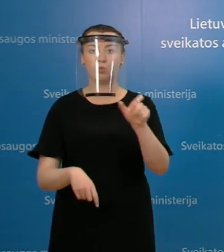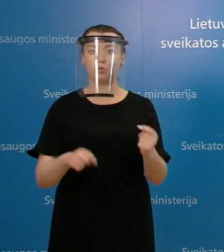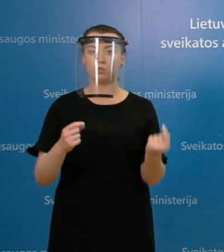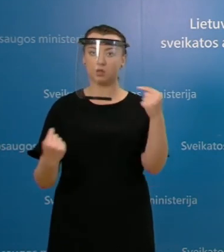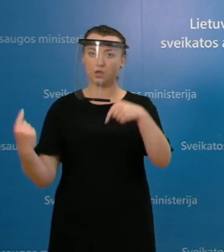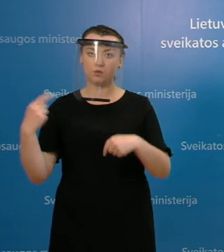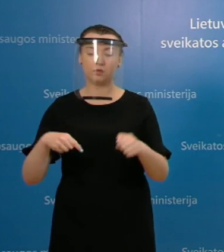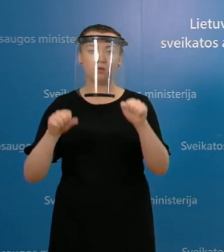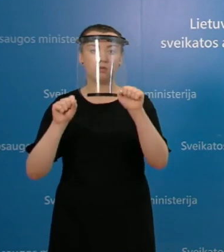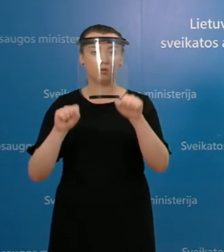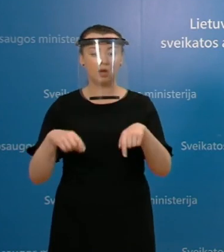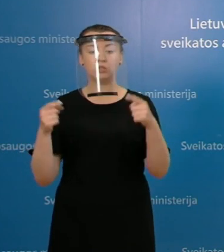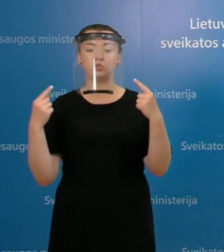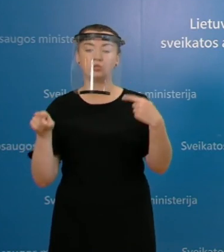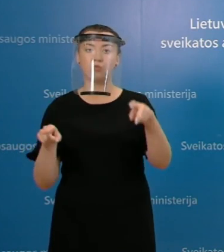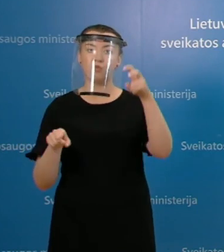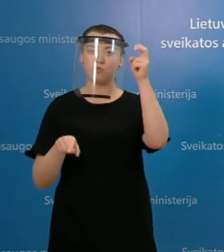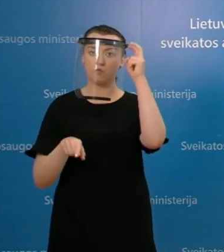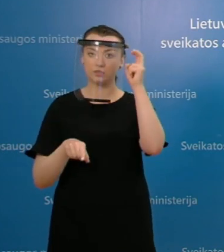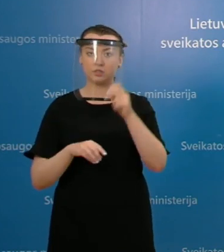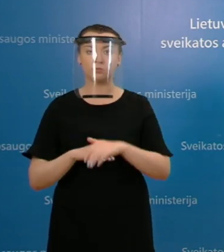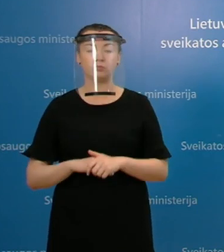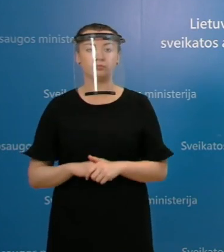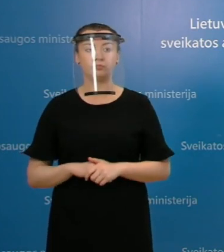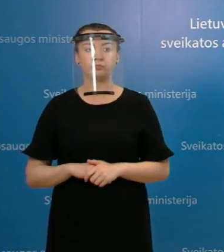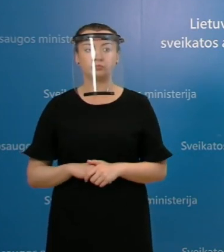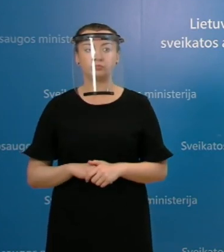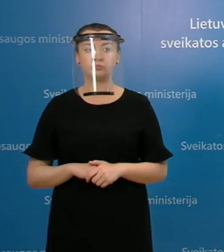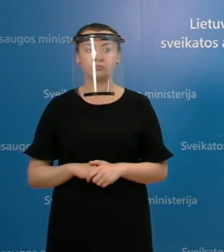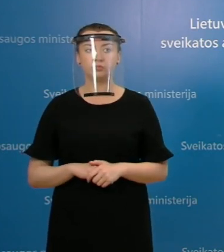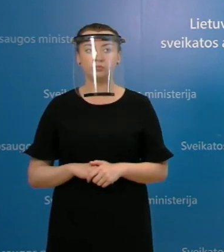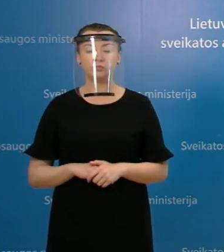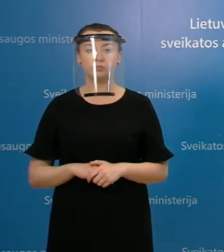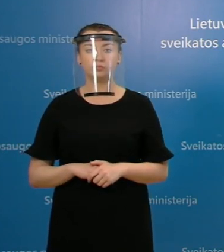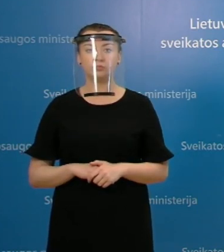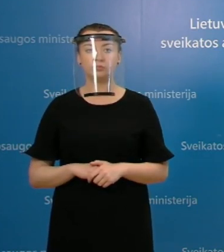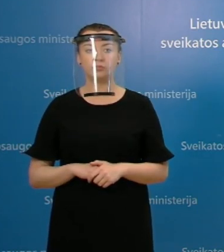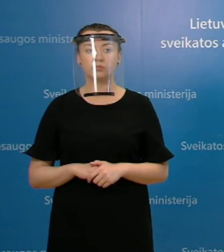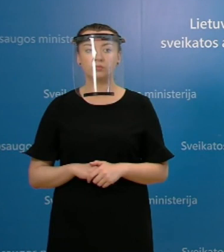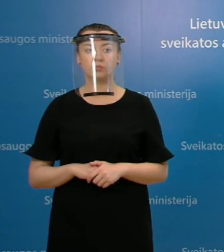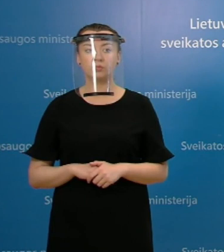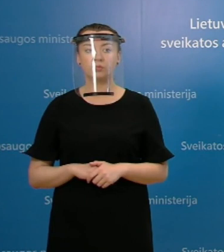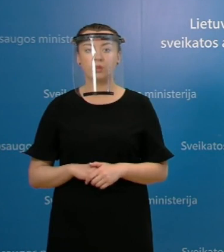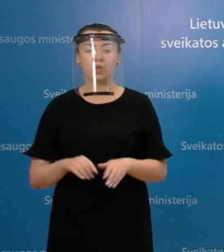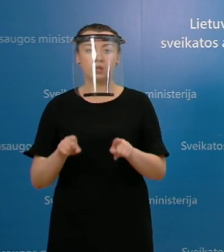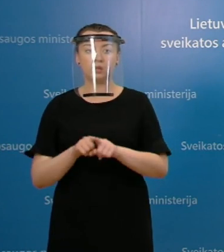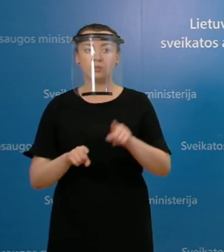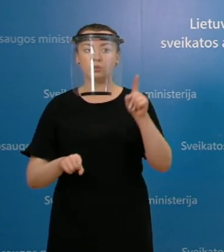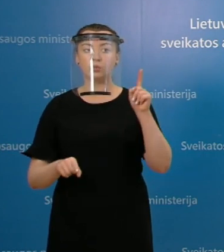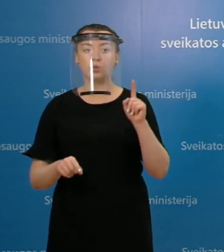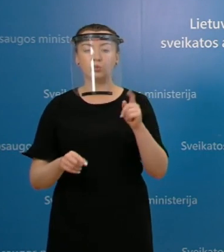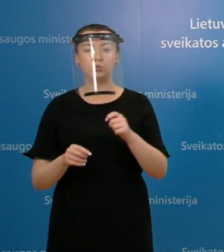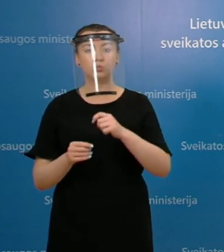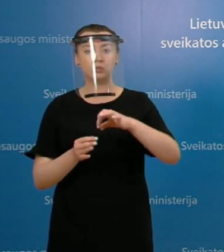ir kitų šalių piliečiam atkeliauti į Lietuvą. Ir norėčiau šiek tiek